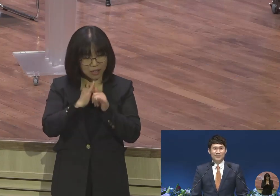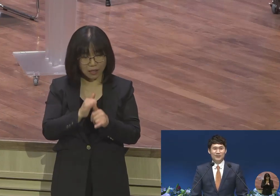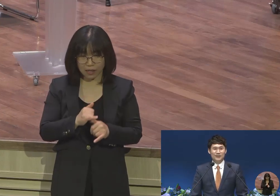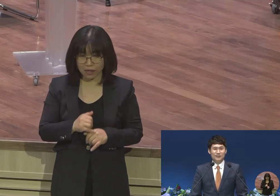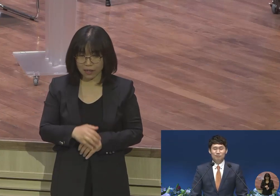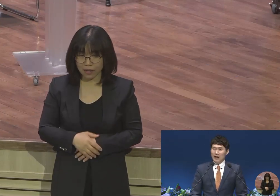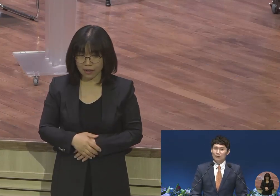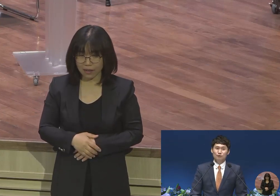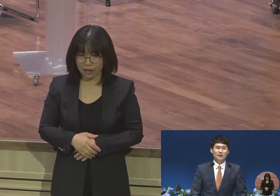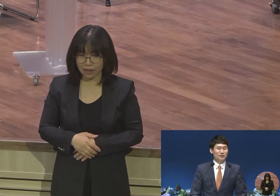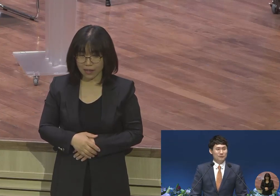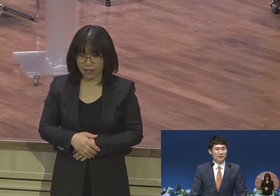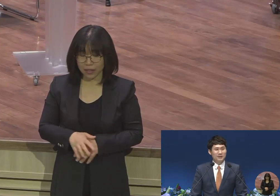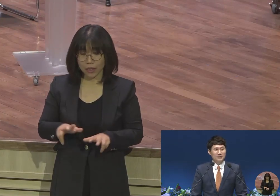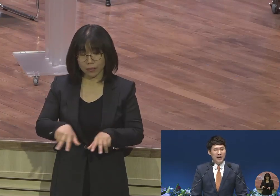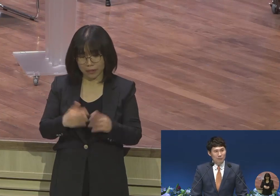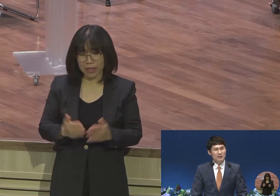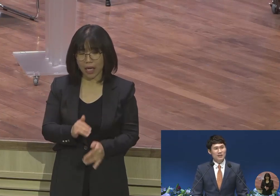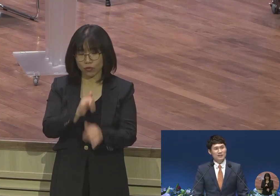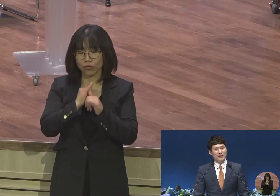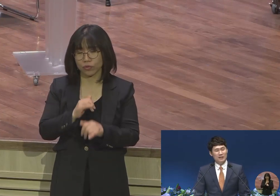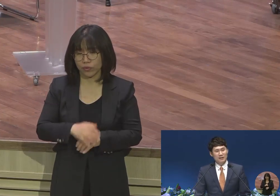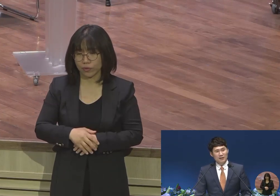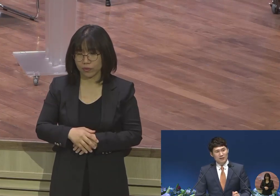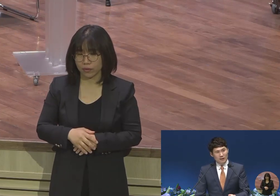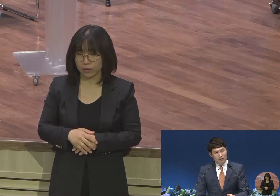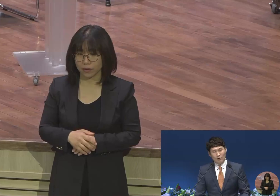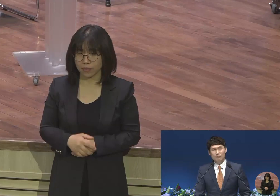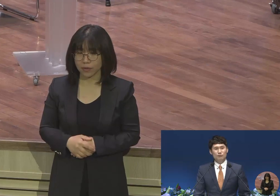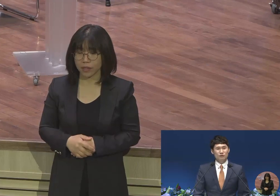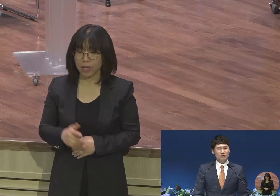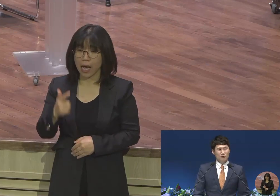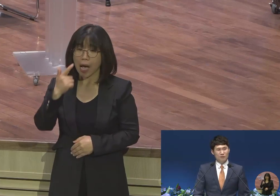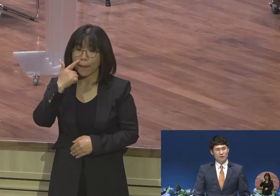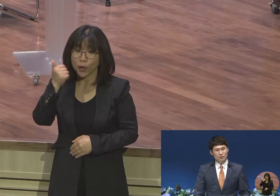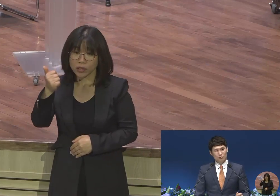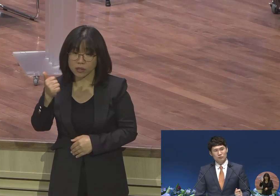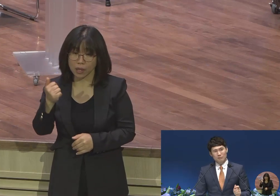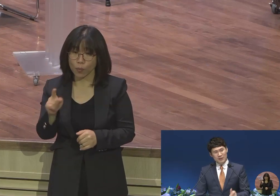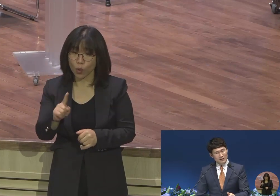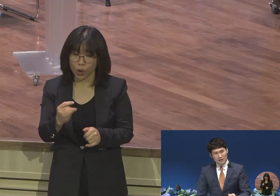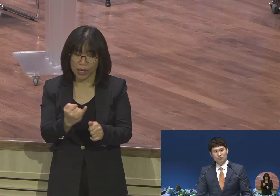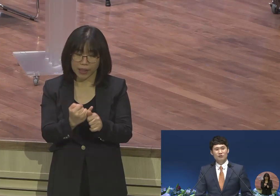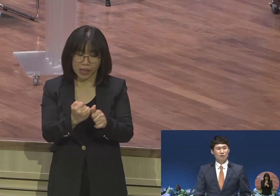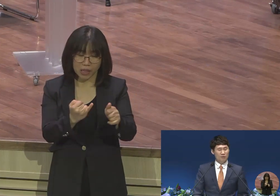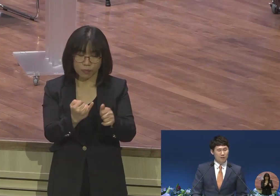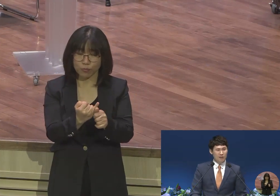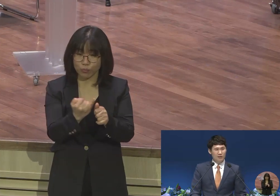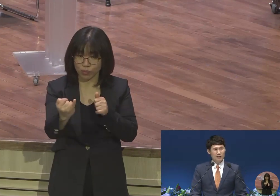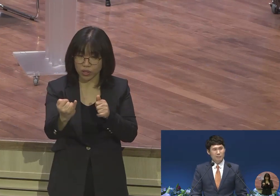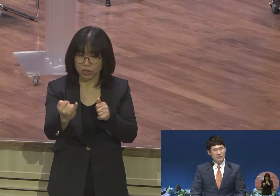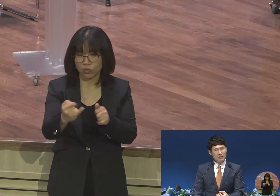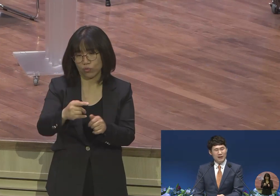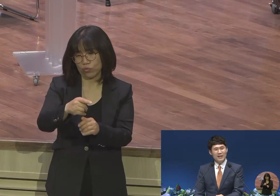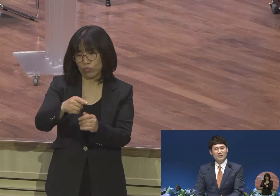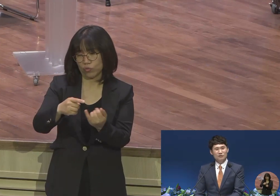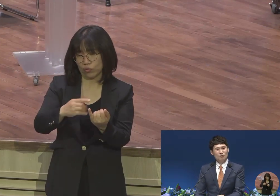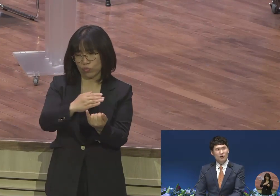그럼 다 죽어야 되는 겁니다 아버지가 이제 와이프 죽이고 중3짜리 딸 죽이고 마지막 막내 아들은 너무